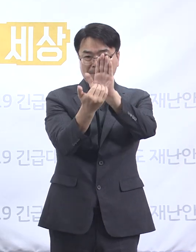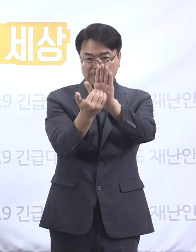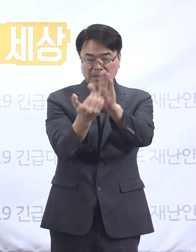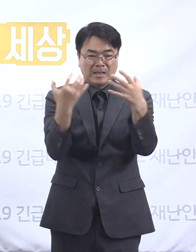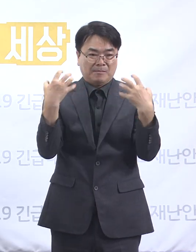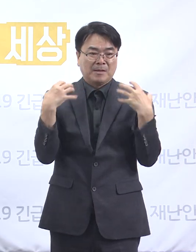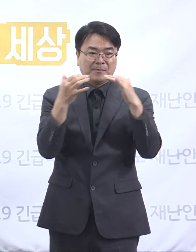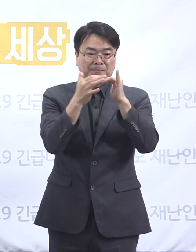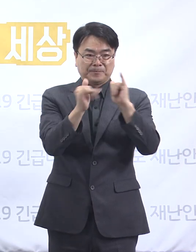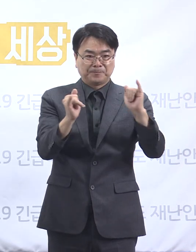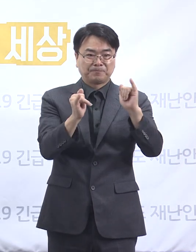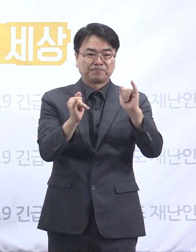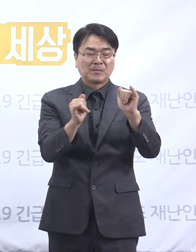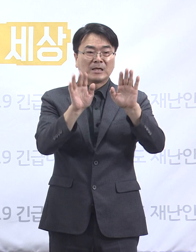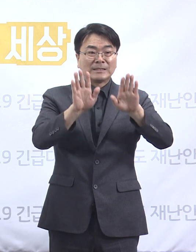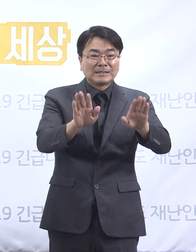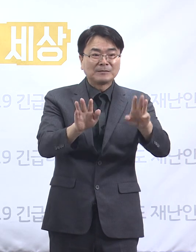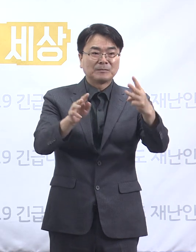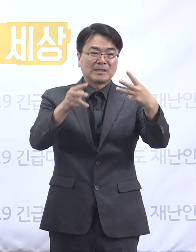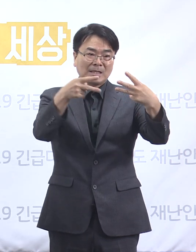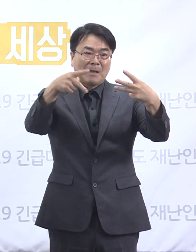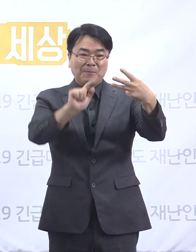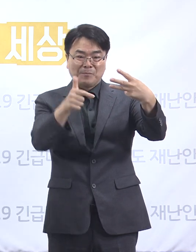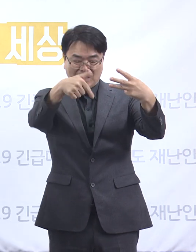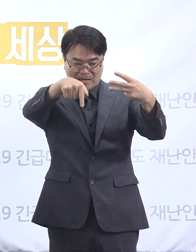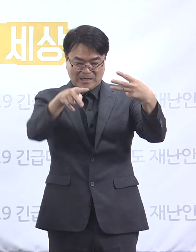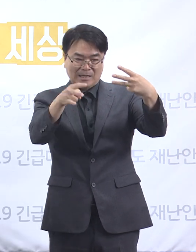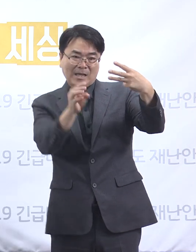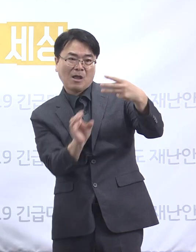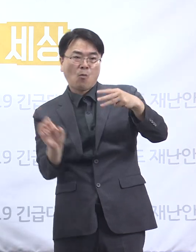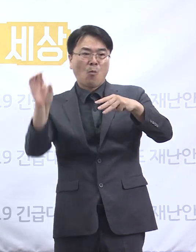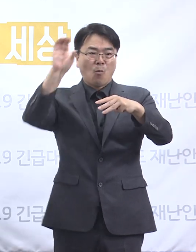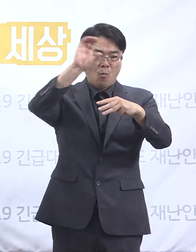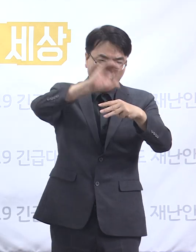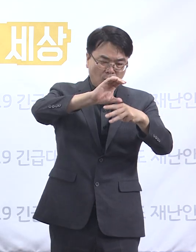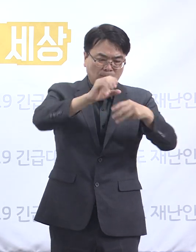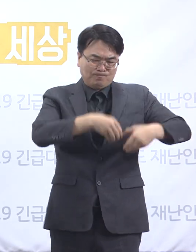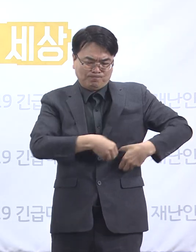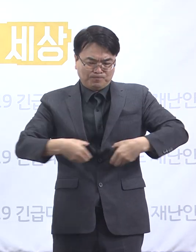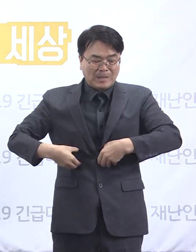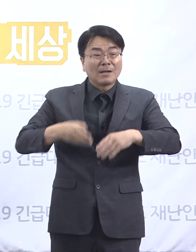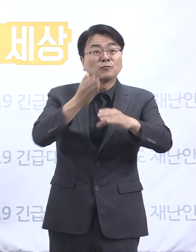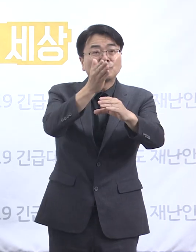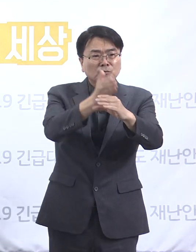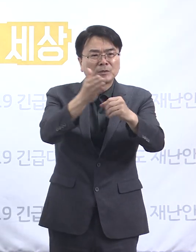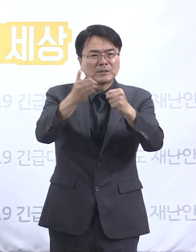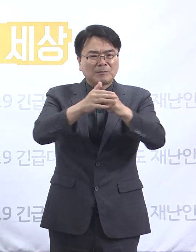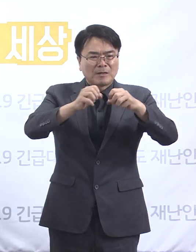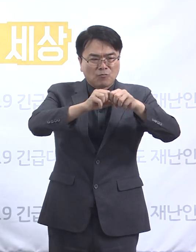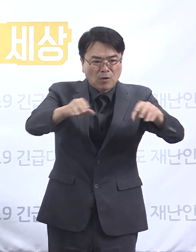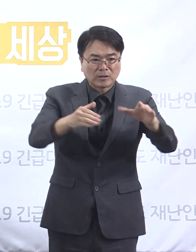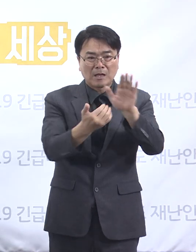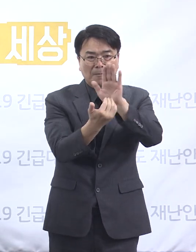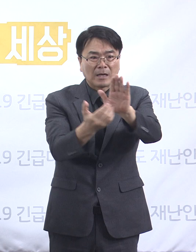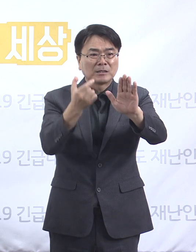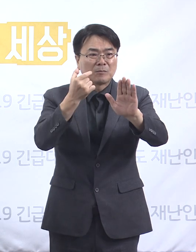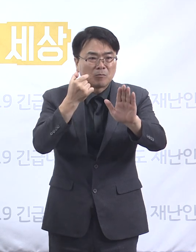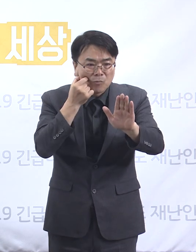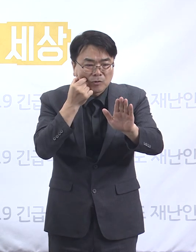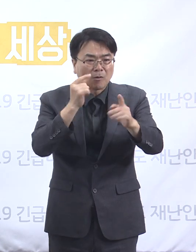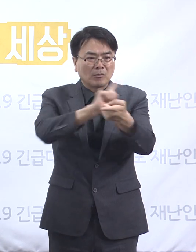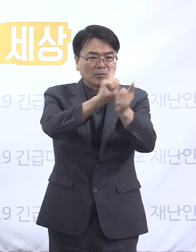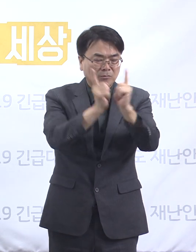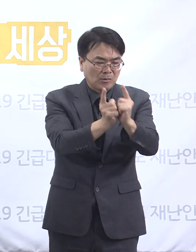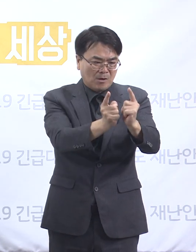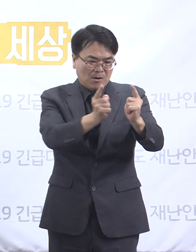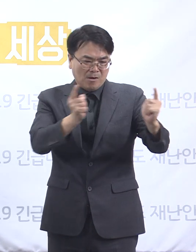거리 두기 3단계로의 전환을 고민 중인 매우 엄중한 시기입니다. 지금의 대확산을 막지 못하고 거리 두기 3단계가